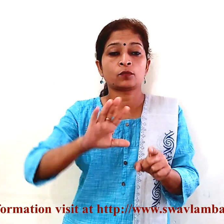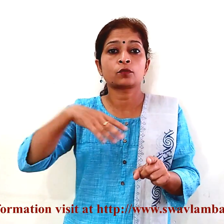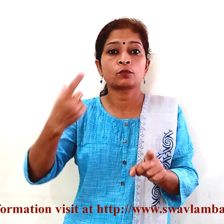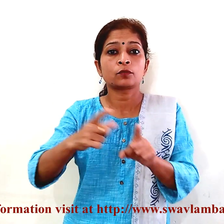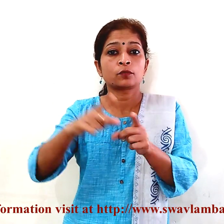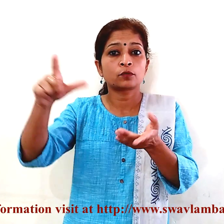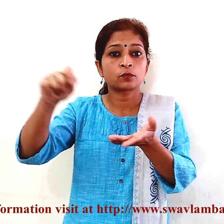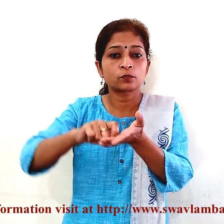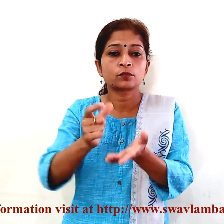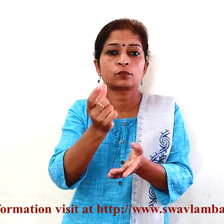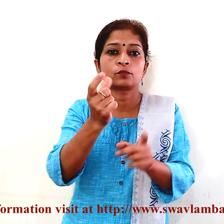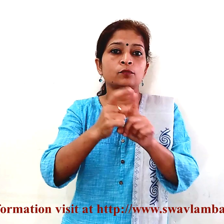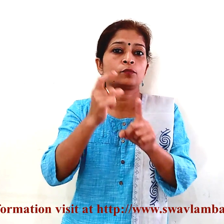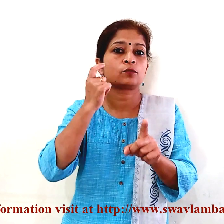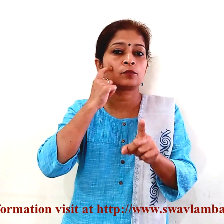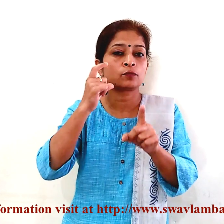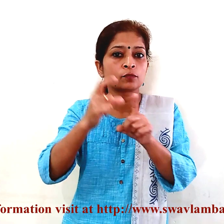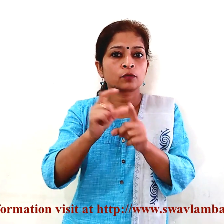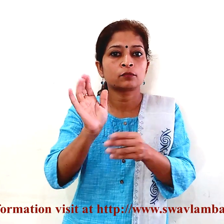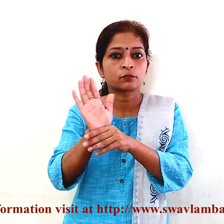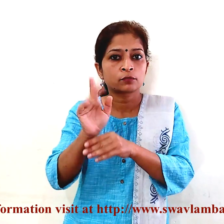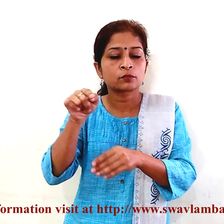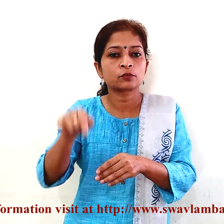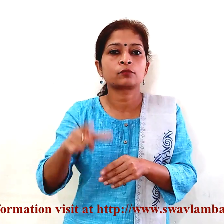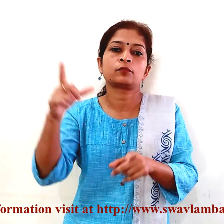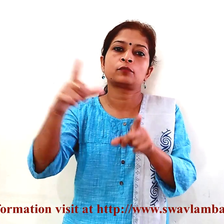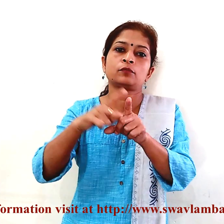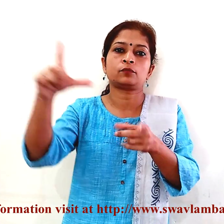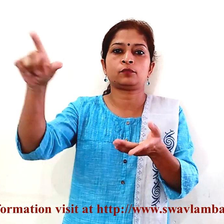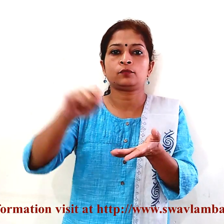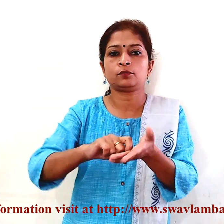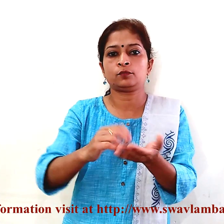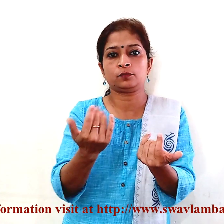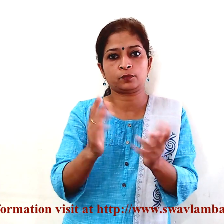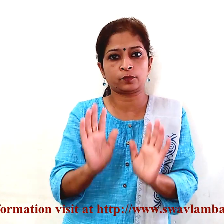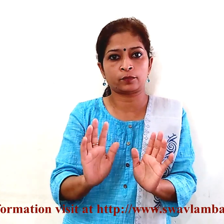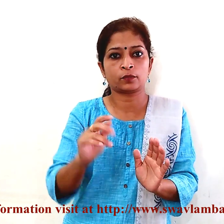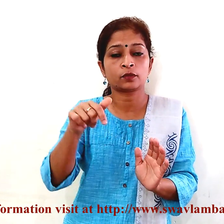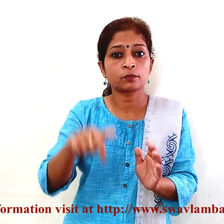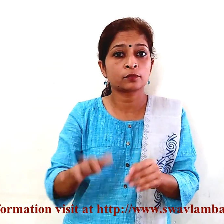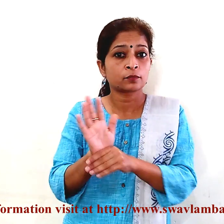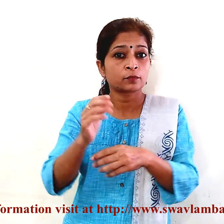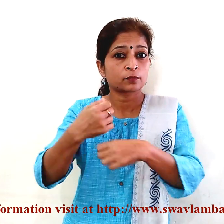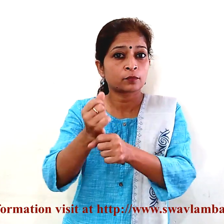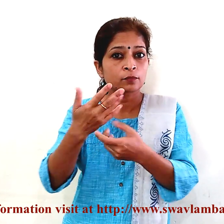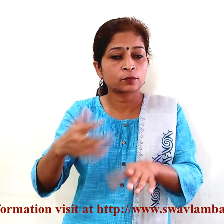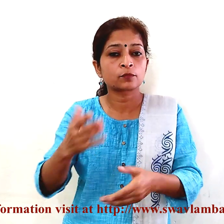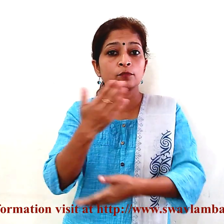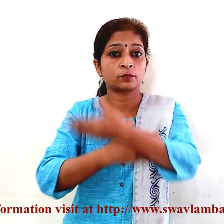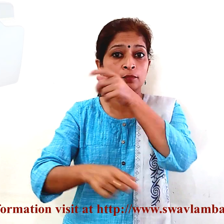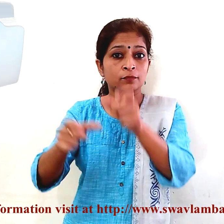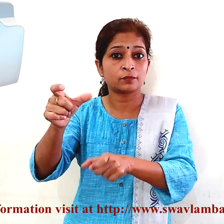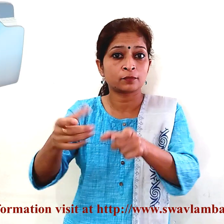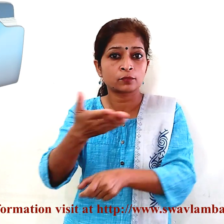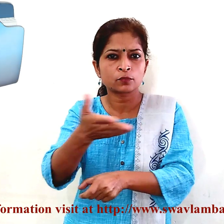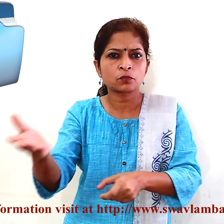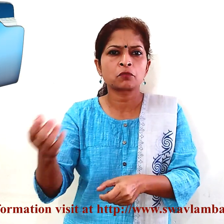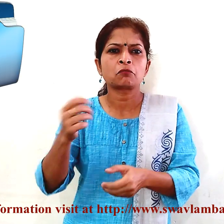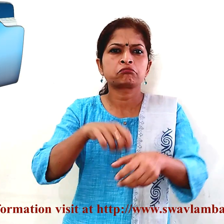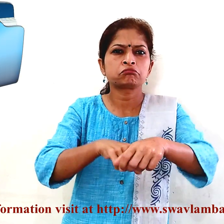पर क्लिक करने पर डाउन्लोड करना होगा इस कार की बन जाने के बाद दिव्यांग जनों को दस्तावेजों वप्रमान पत्रों